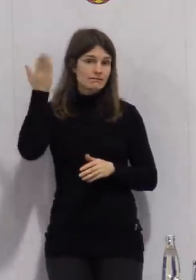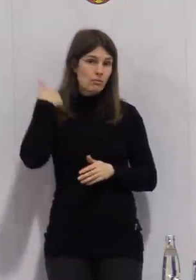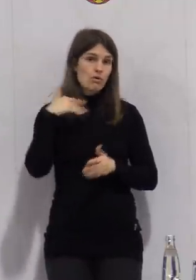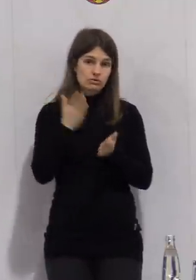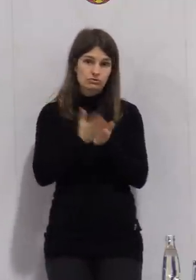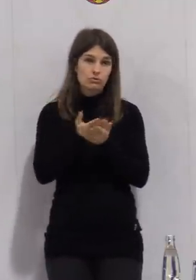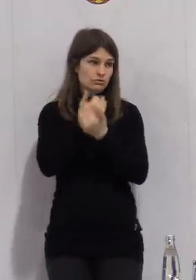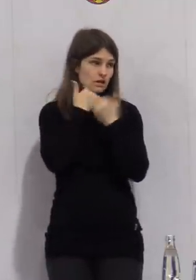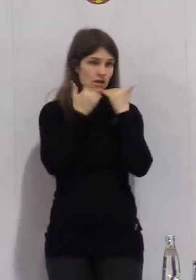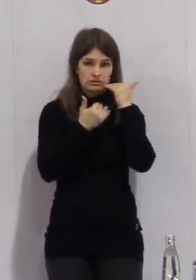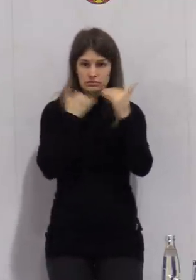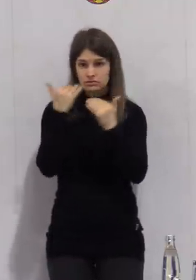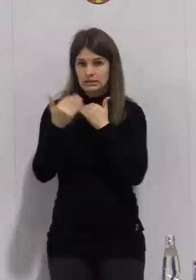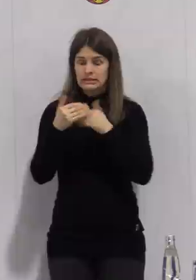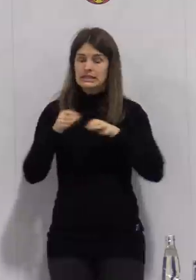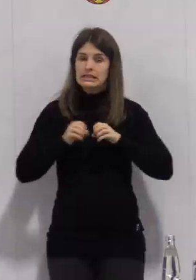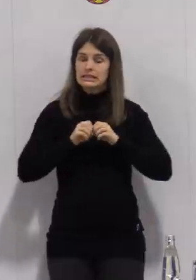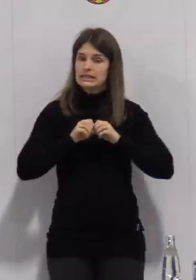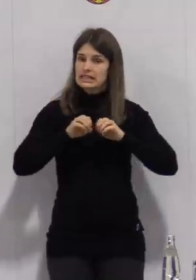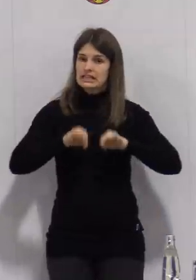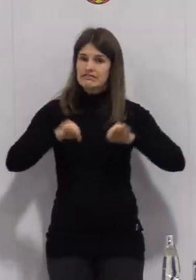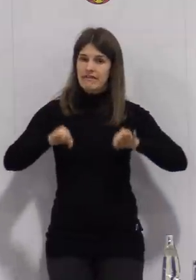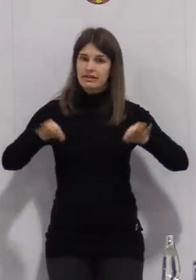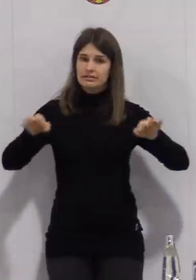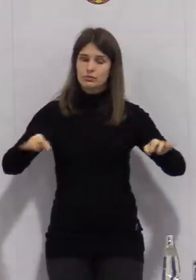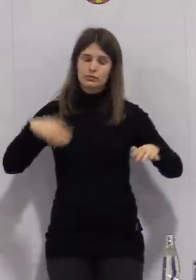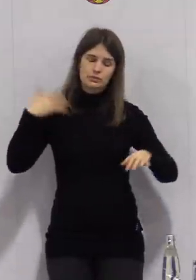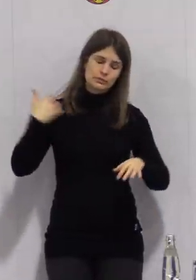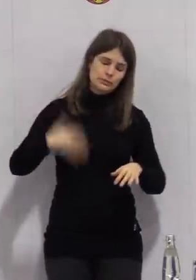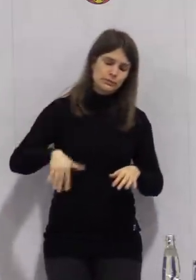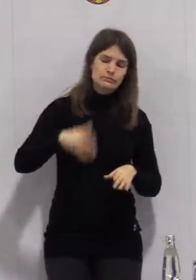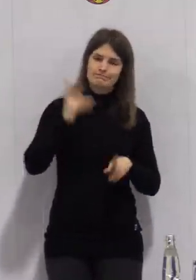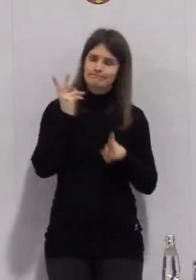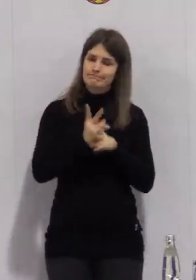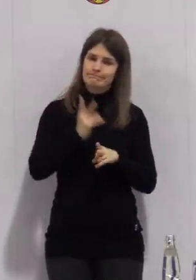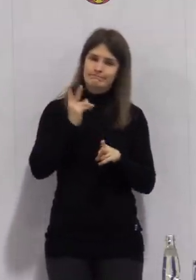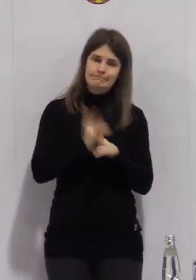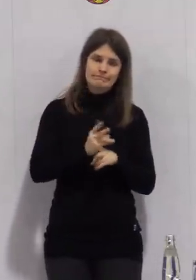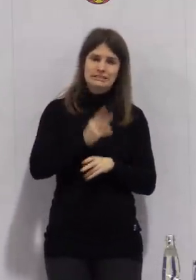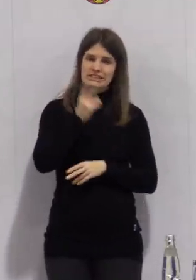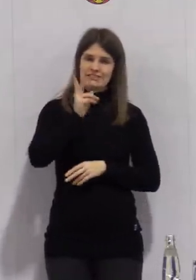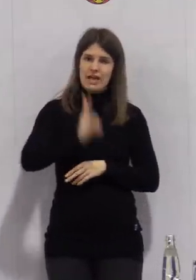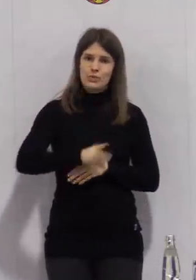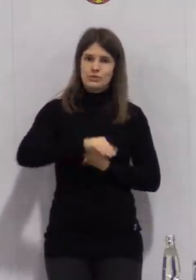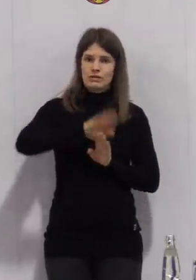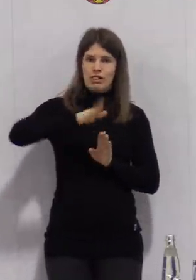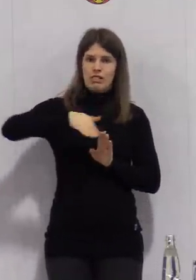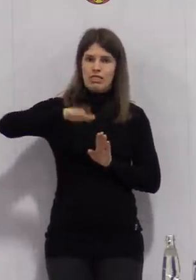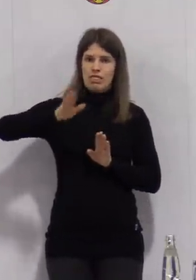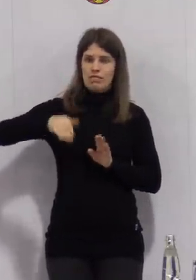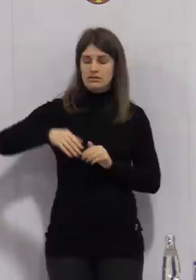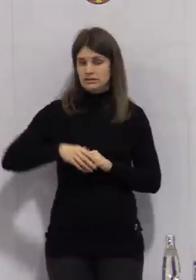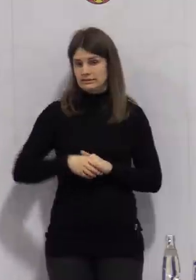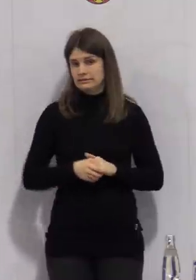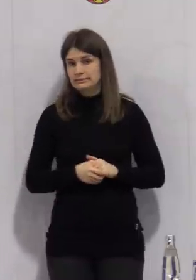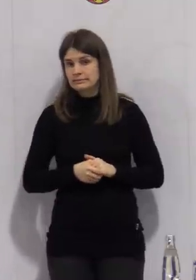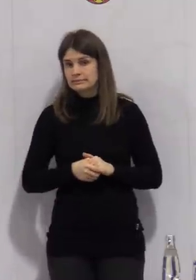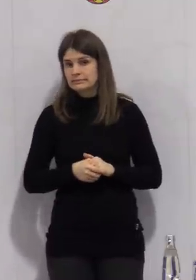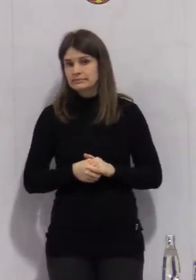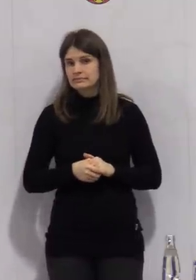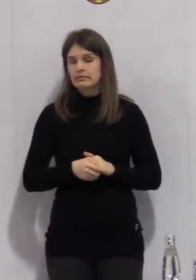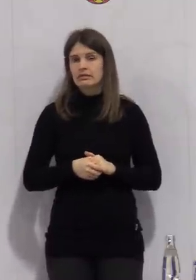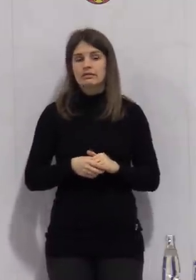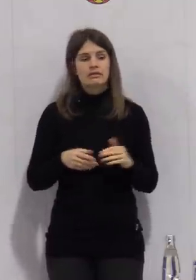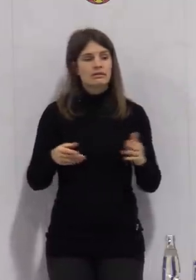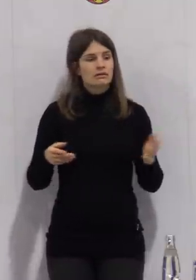erläutert, die permanent um die Inzidenzzahl von 200 schwankt. Die Infektionslage